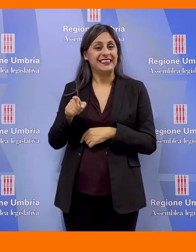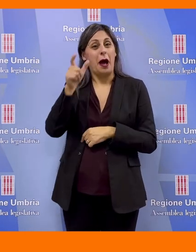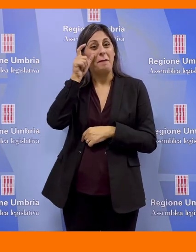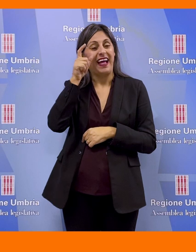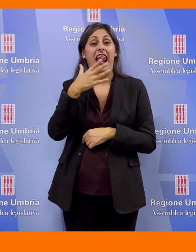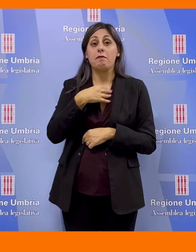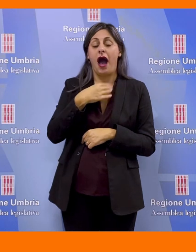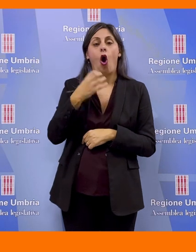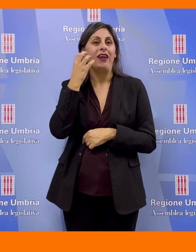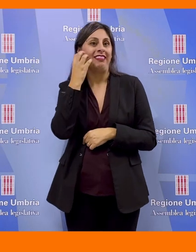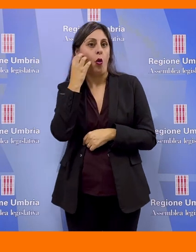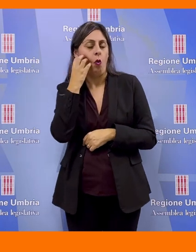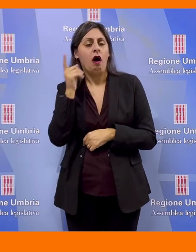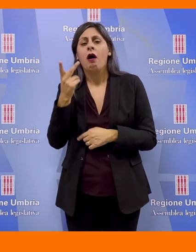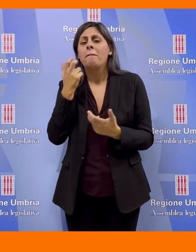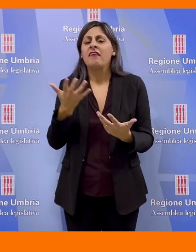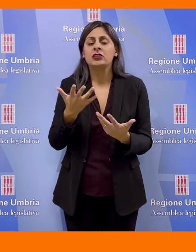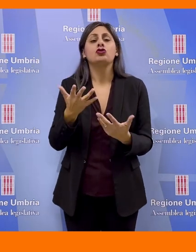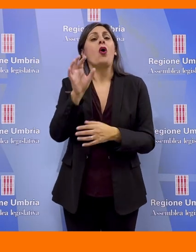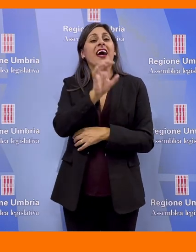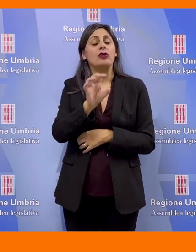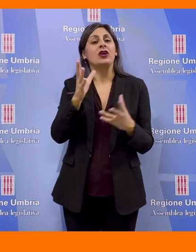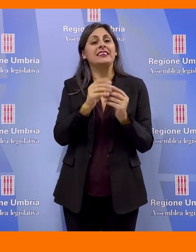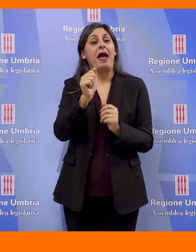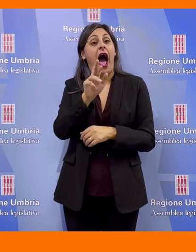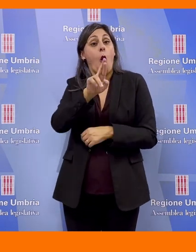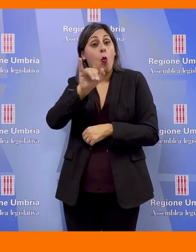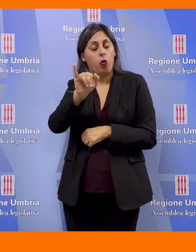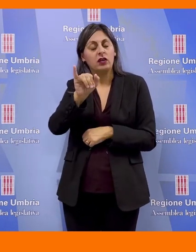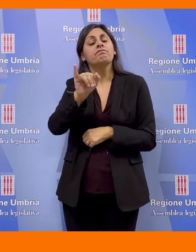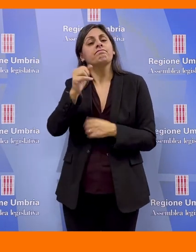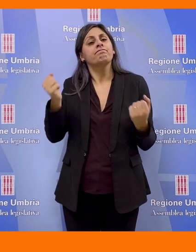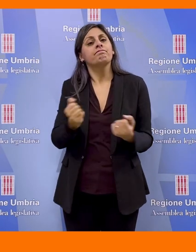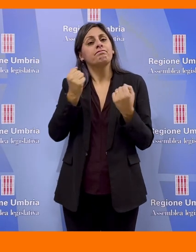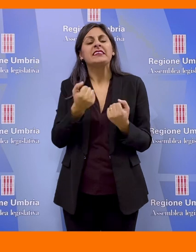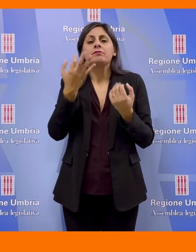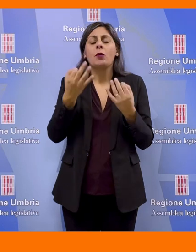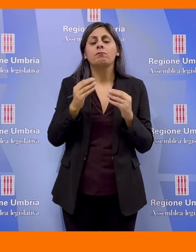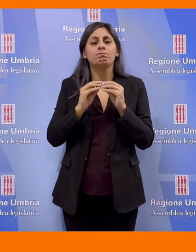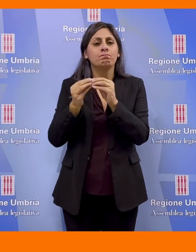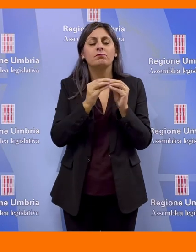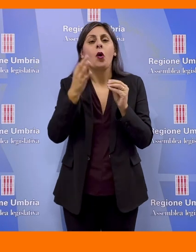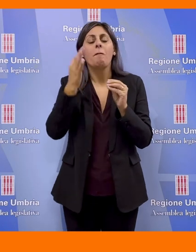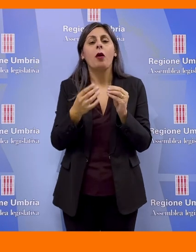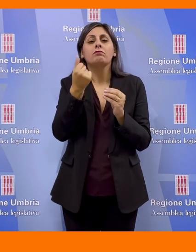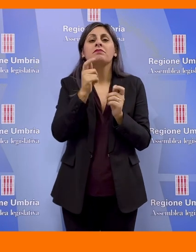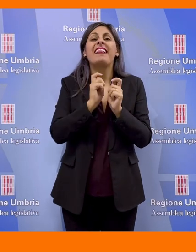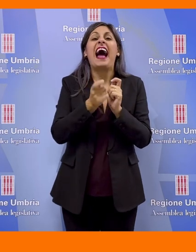minoranza, Bettarelli, Bianconi e De Luca, prevede che la Regione e l'Auri promuovano l'adozione di sistemi di tarifazione